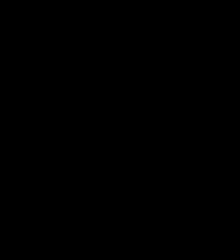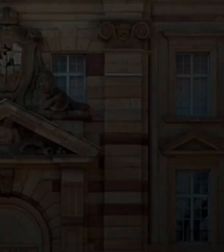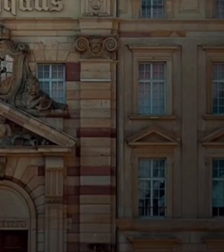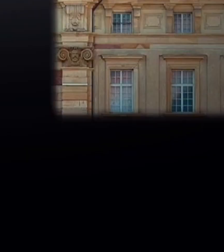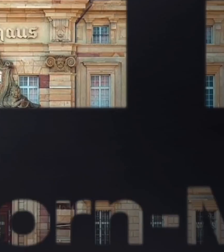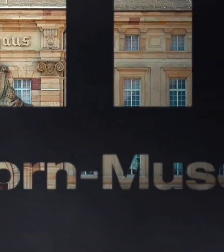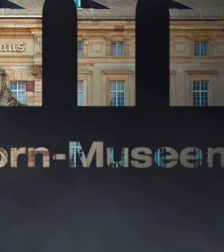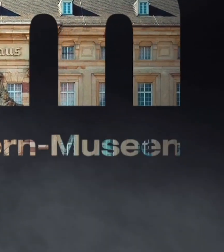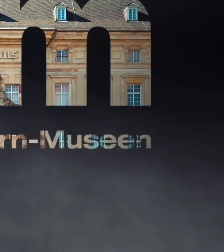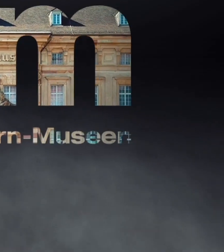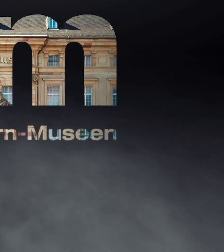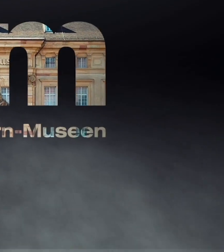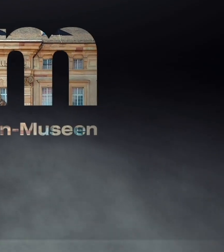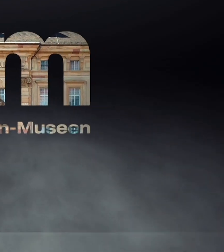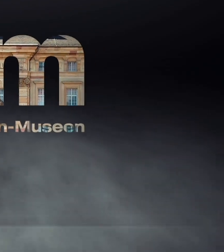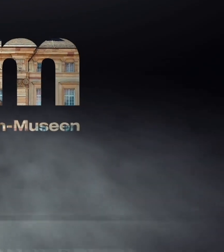Musik